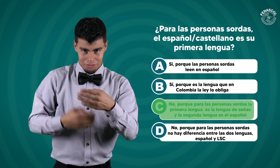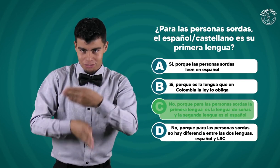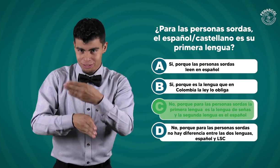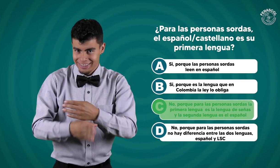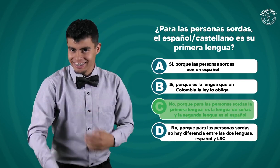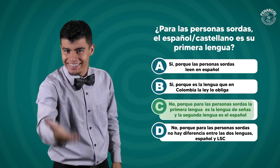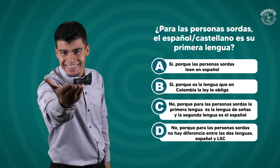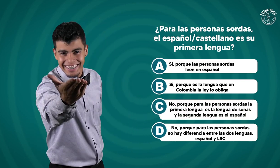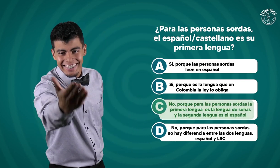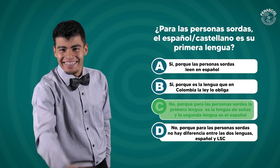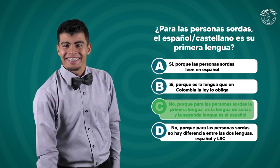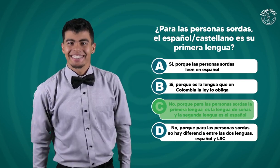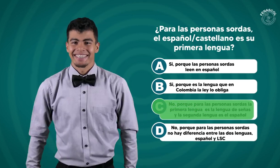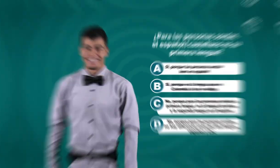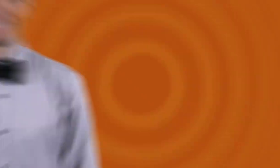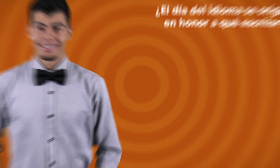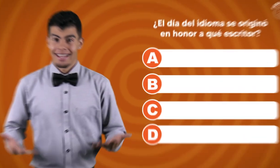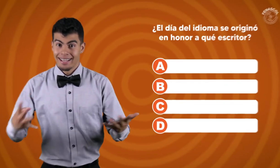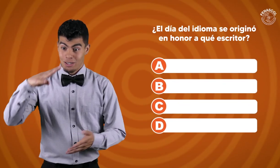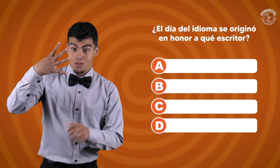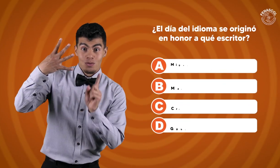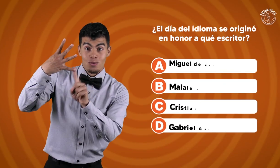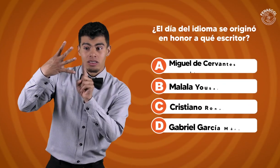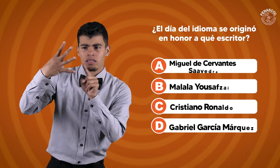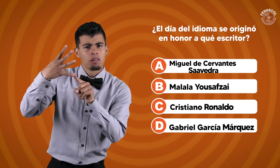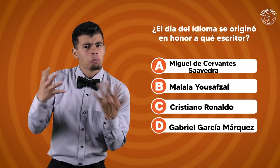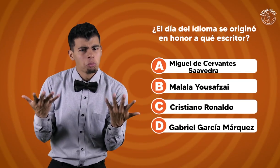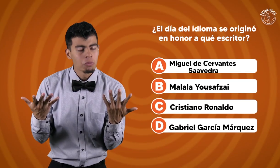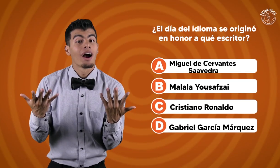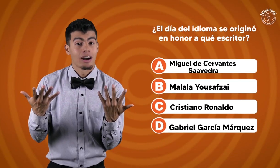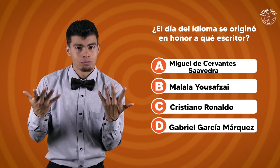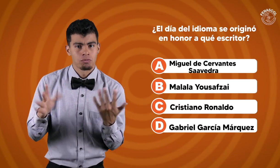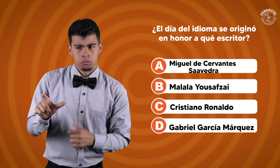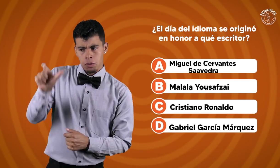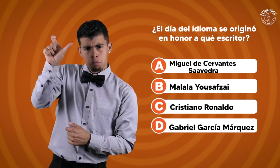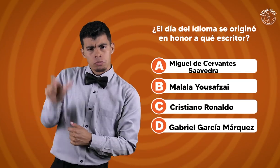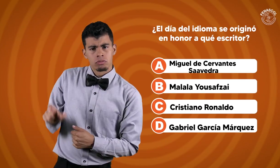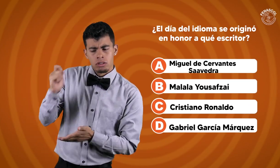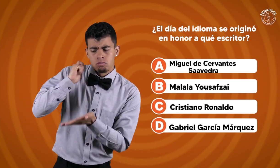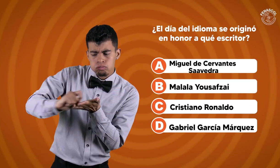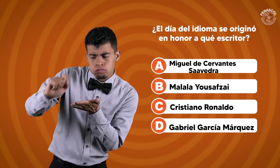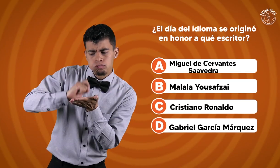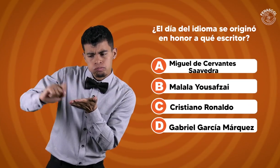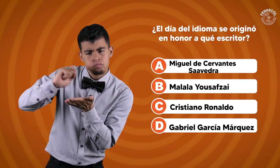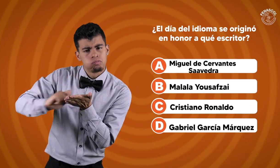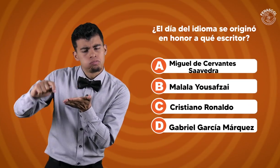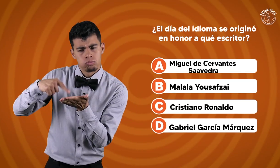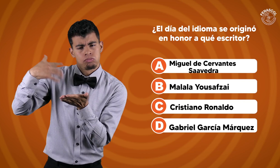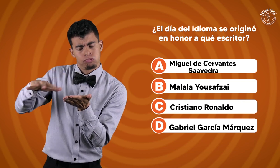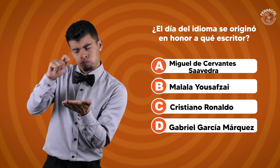Continuemos. Vamos con la cuarta pregunta. ¿El día del idioma se originó